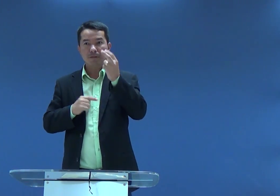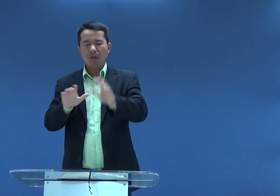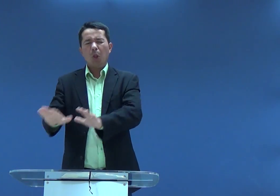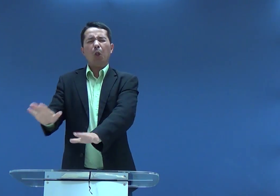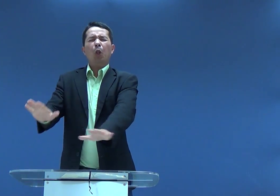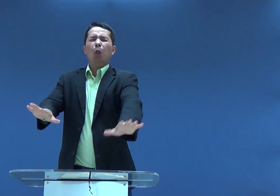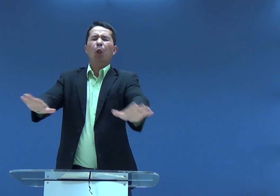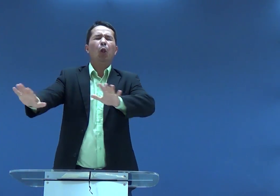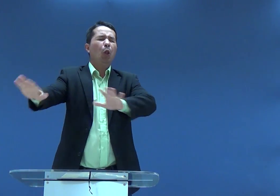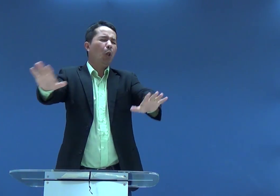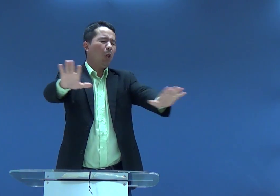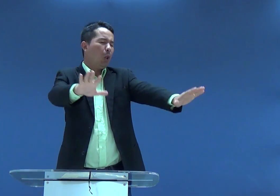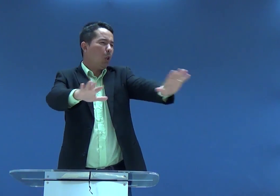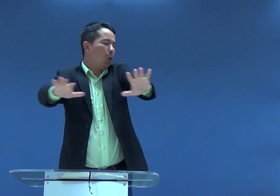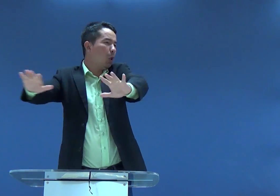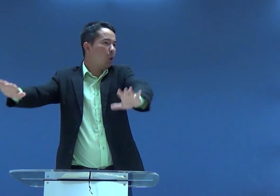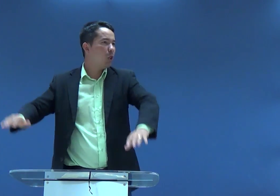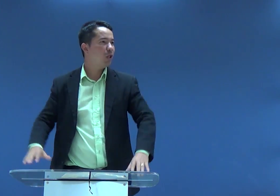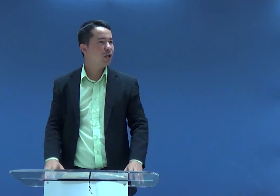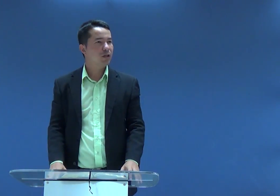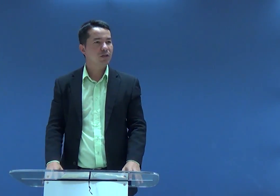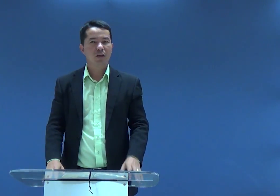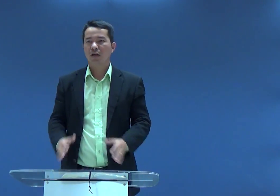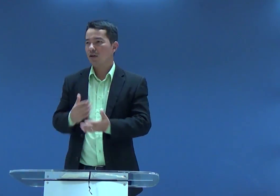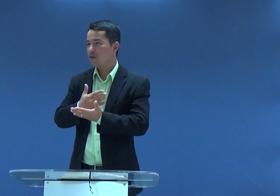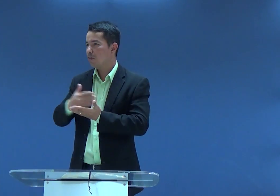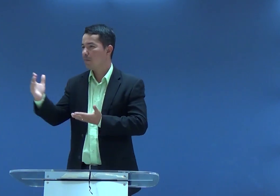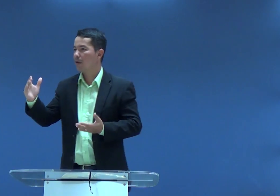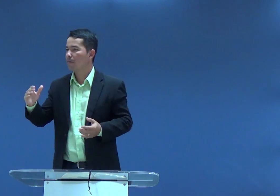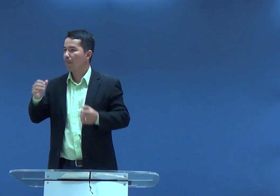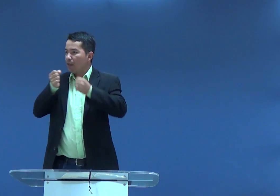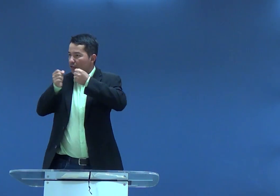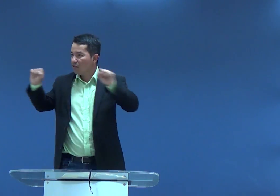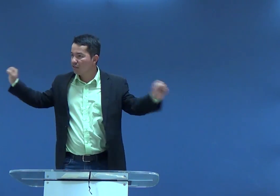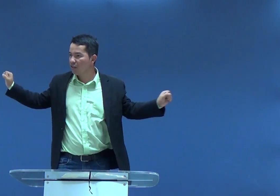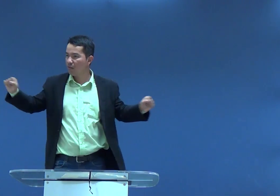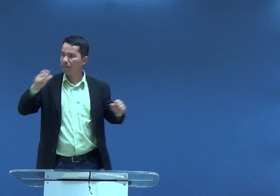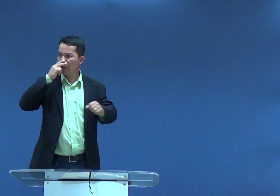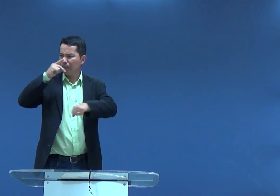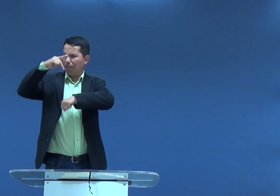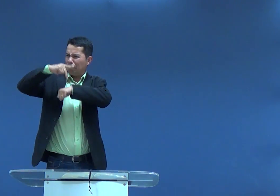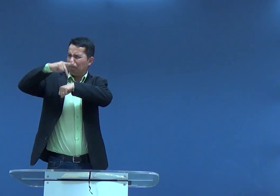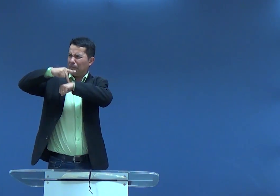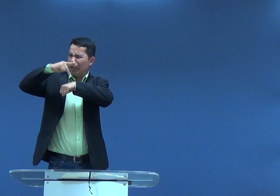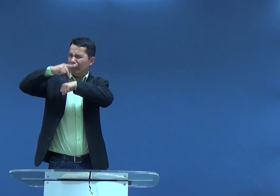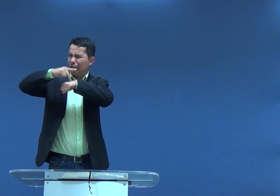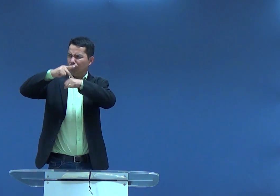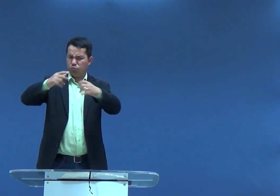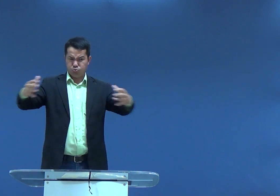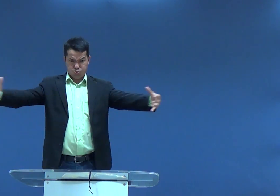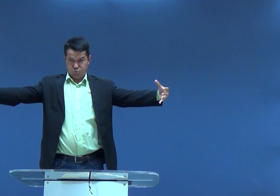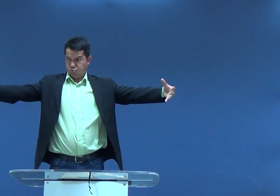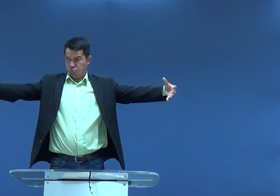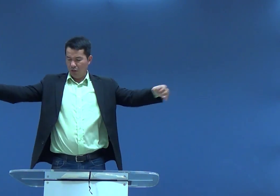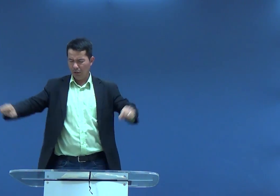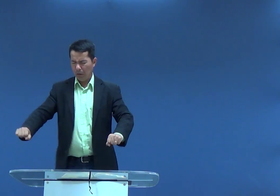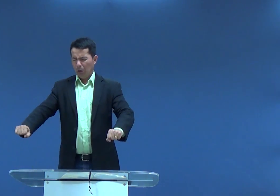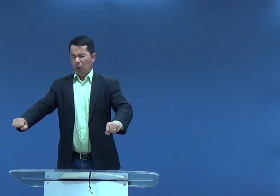filisteus, furaram os olhos de Sansão e ele ficou cego, cego. E no outro